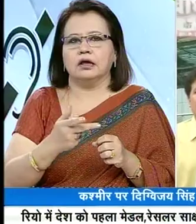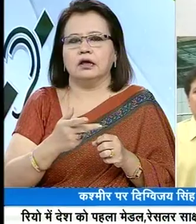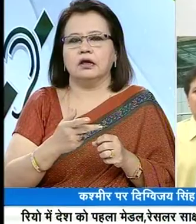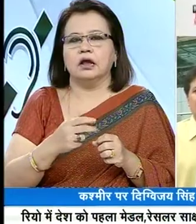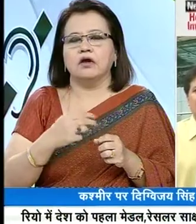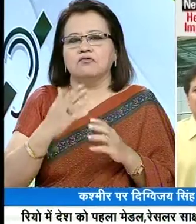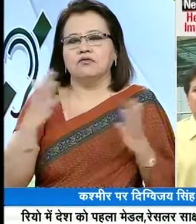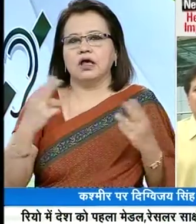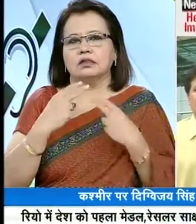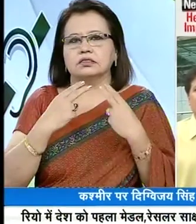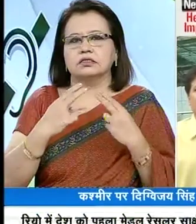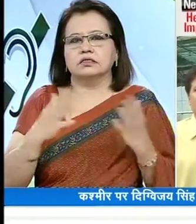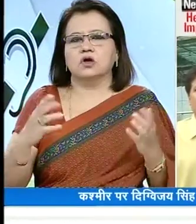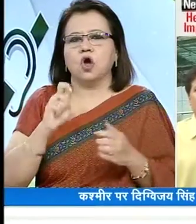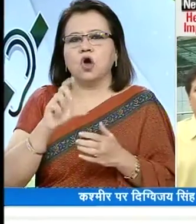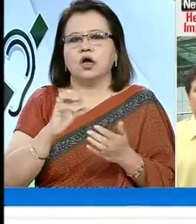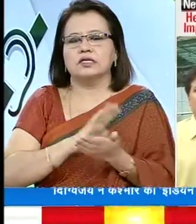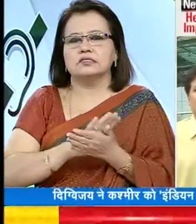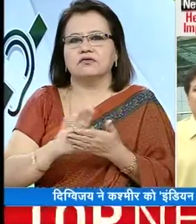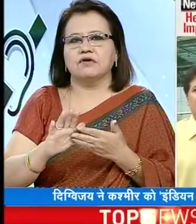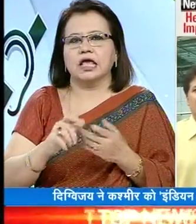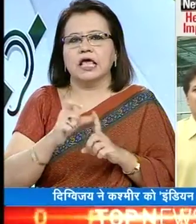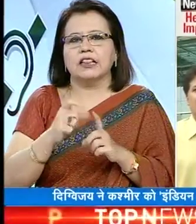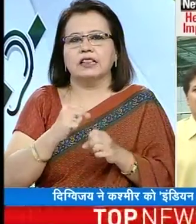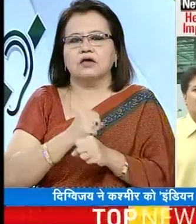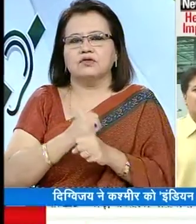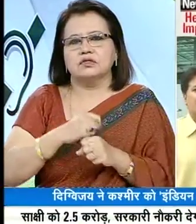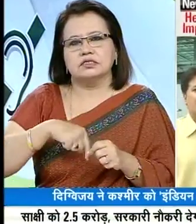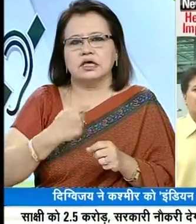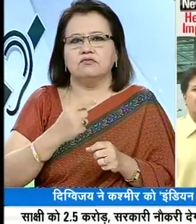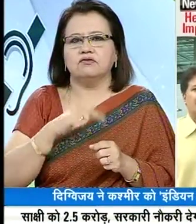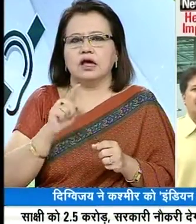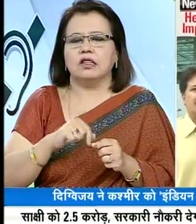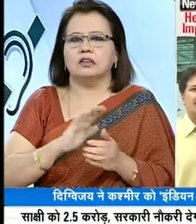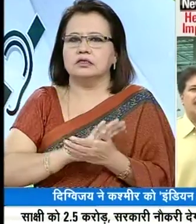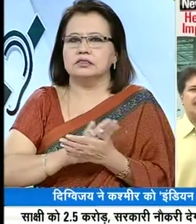विवाद बढ़ा तो कॉंग्रेस सिंग सफाई दी कहा देगुजे सिंग ने अपनी गलती का सुधार कर दिया है